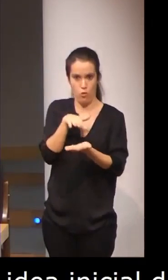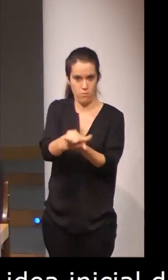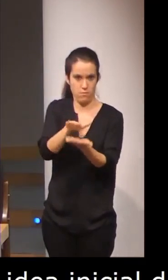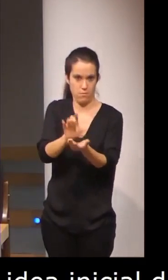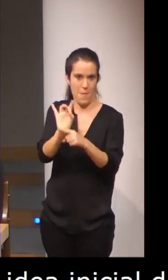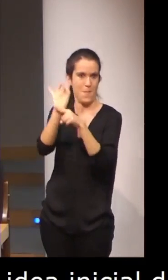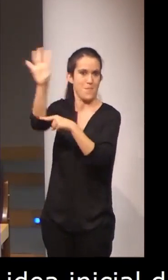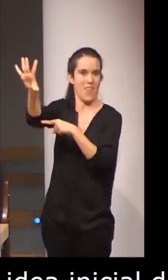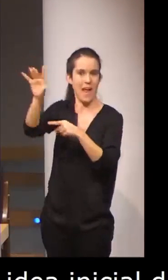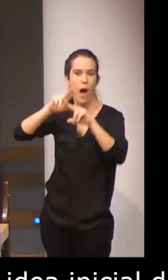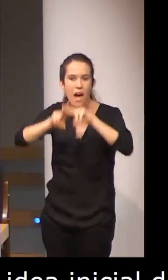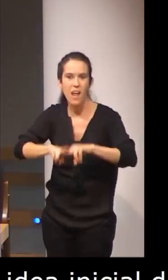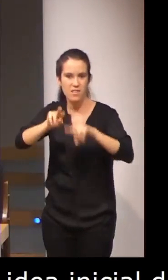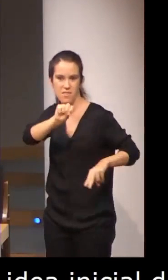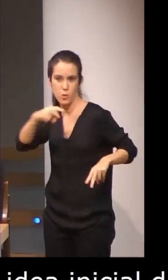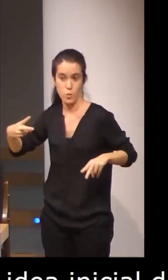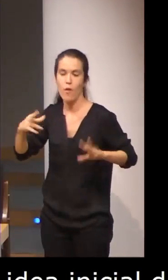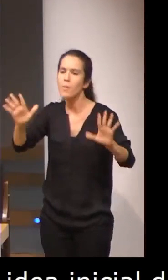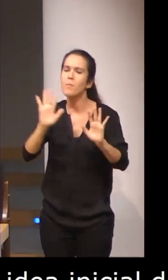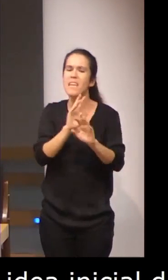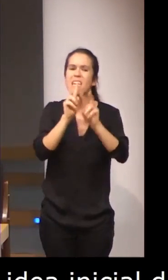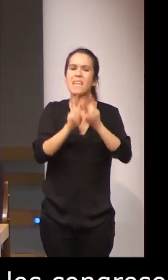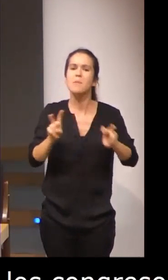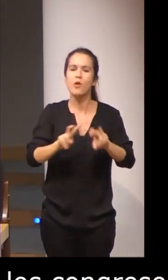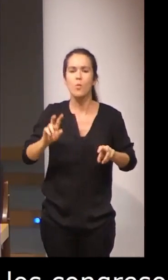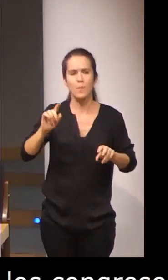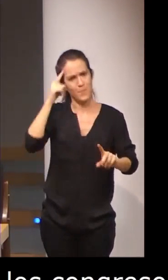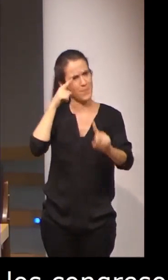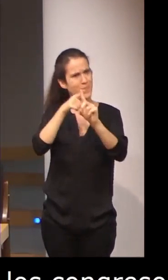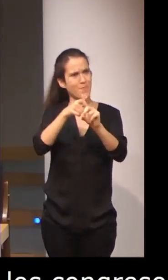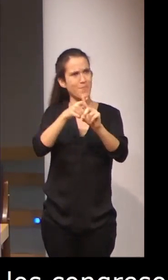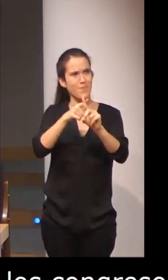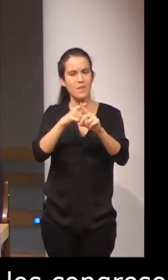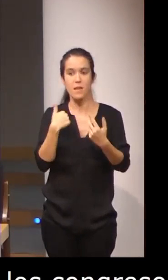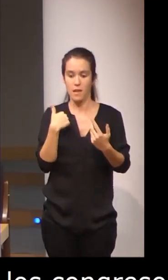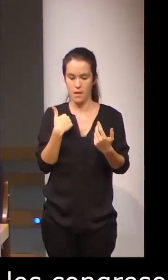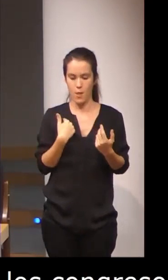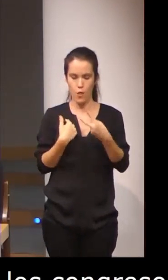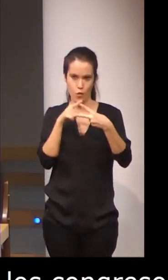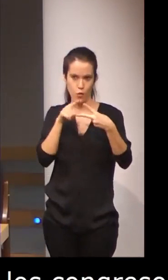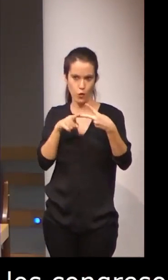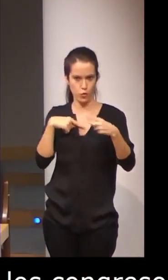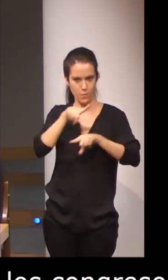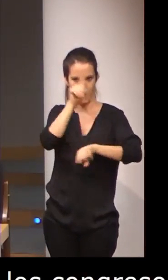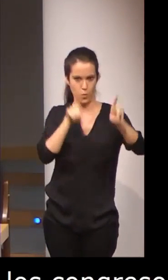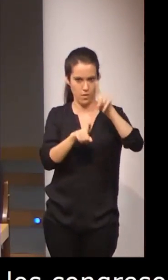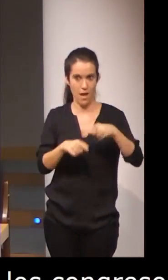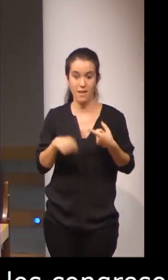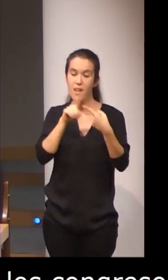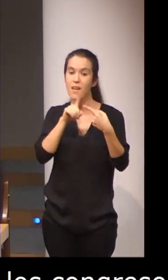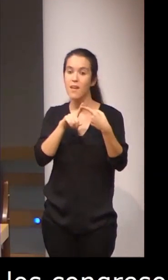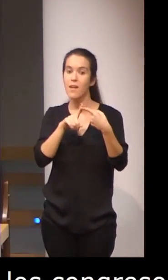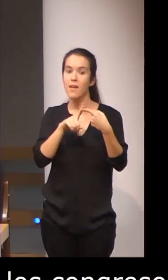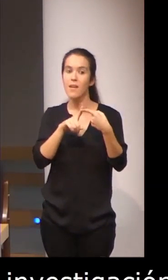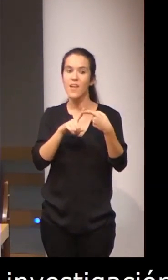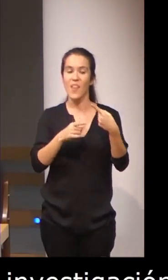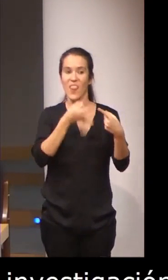pero bueno, la investigación se proponía dar respuesta a dos preguntas. ¿Cómo es la comprensión de